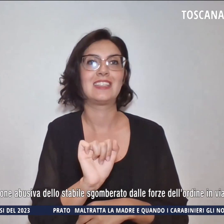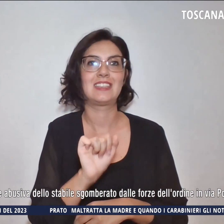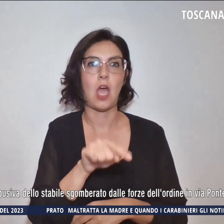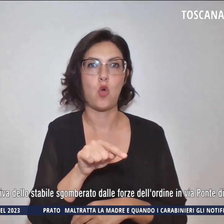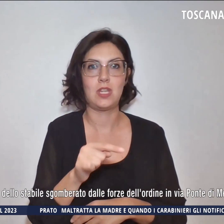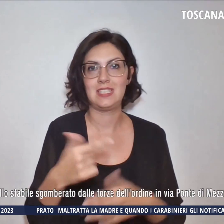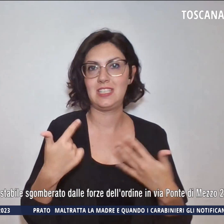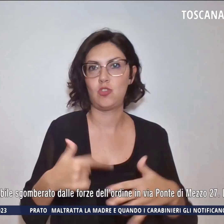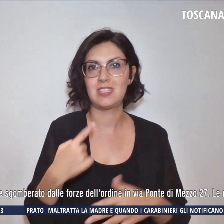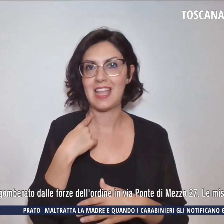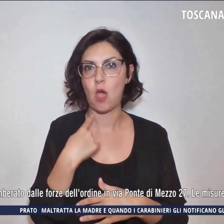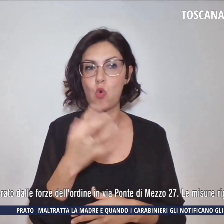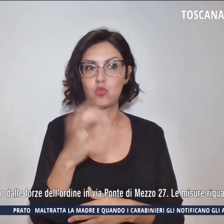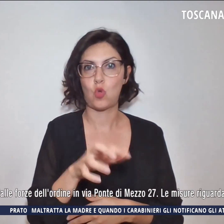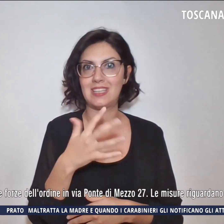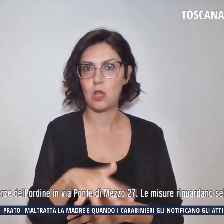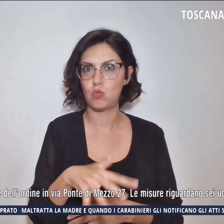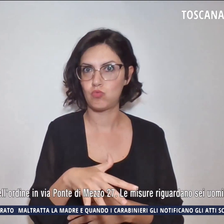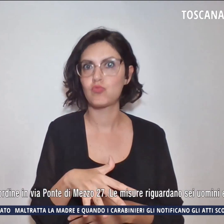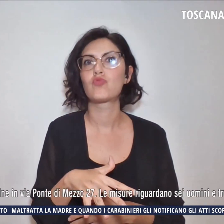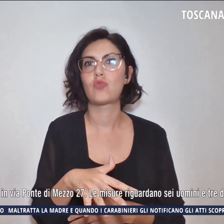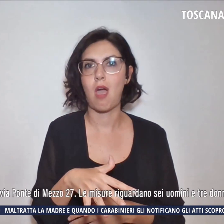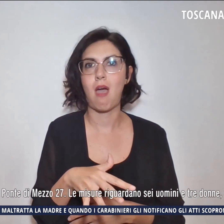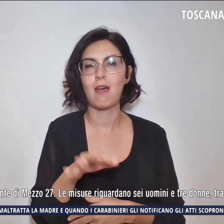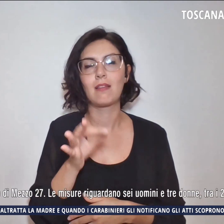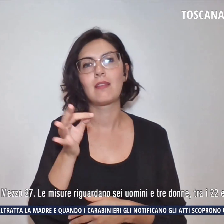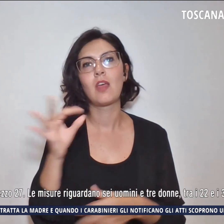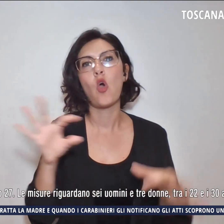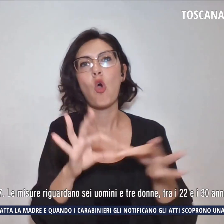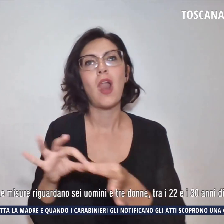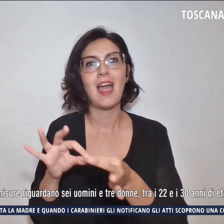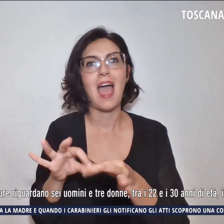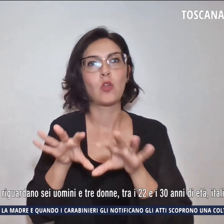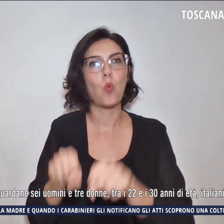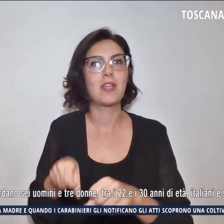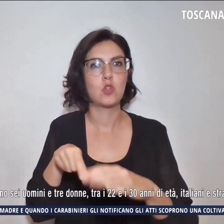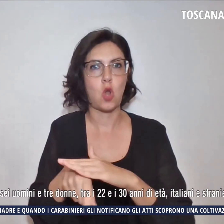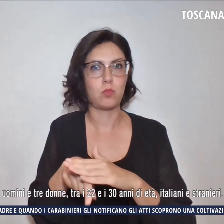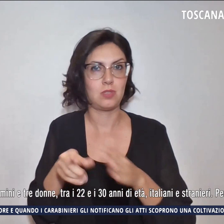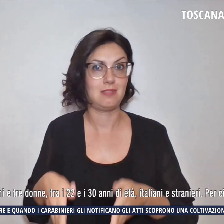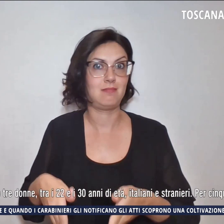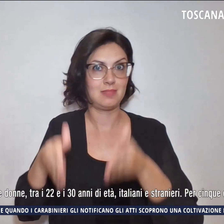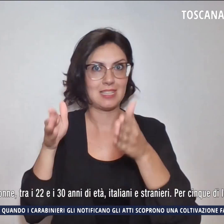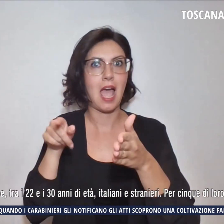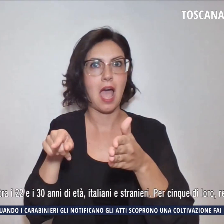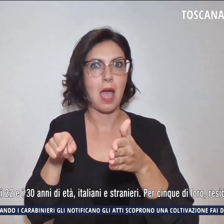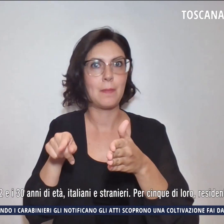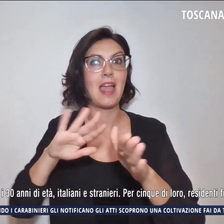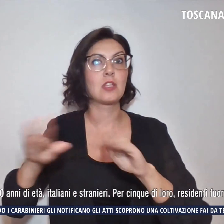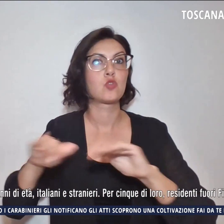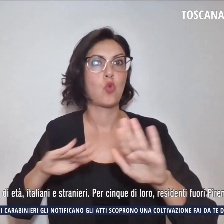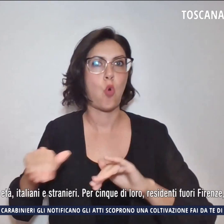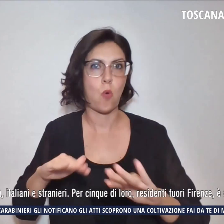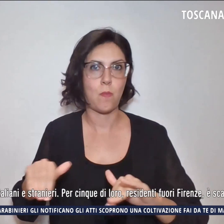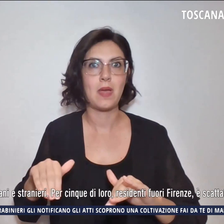agosto per l'occupazione abusiva dello stabile sgomberato dalle forze dell'ordine in via Ponte di